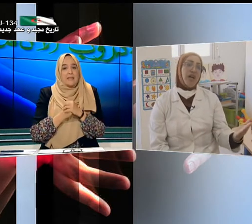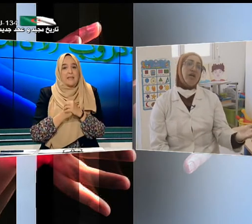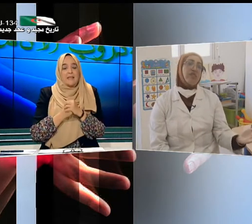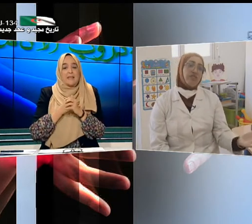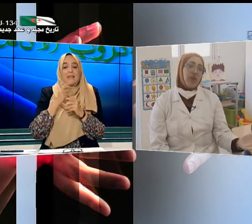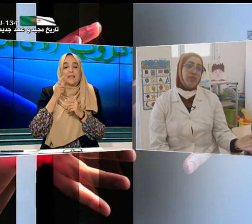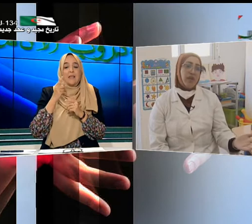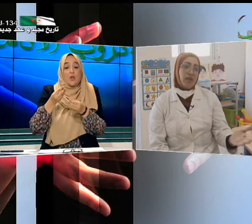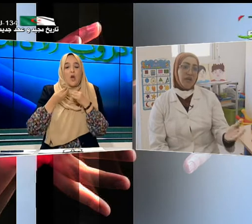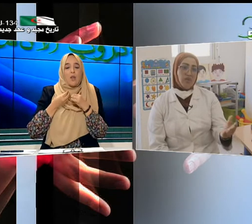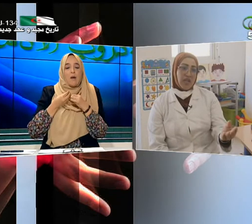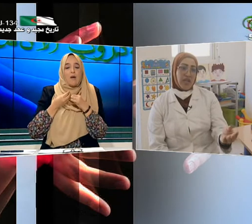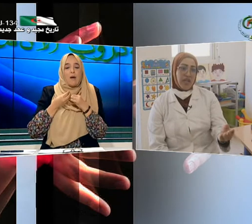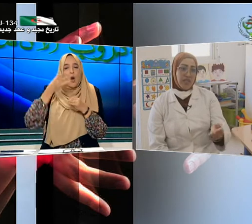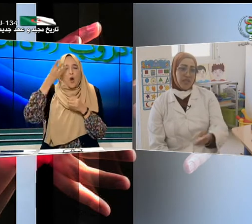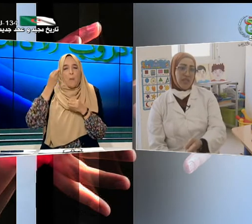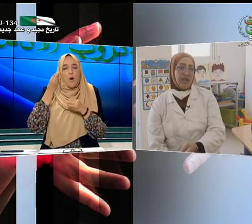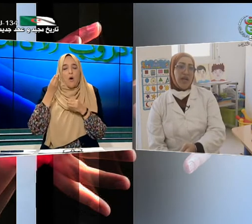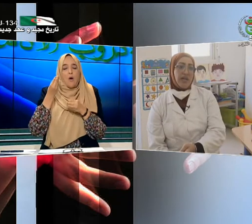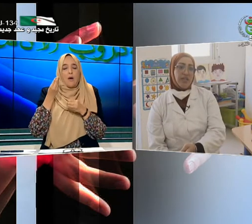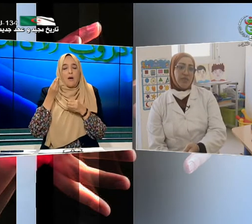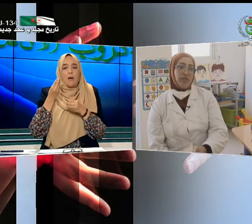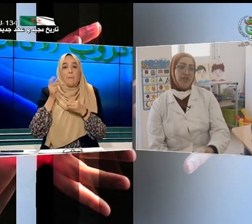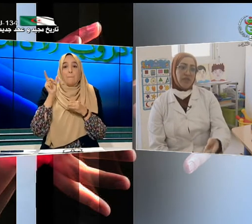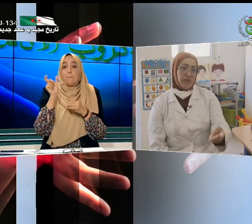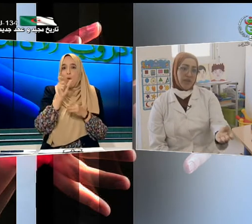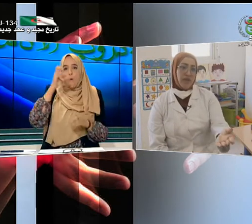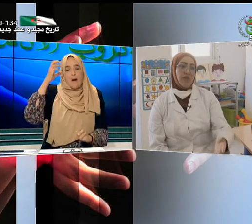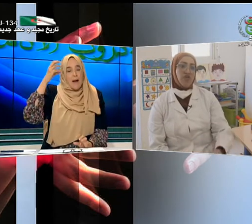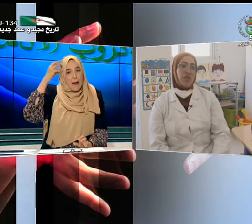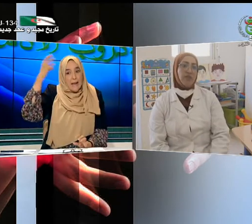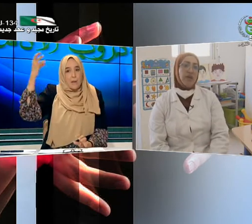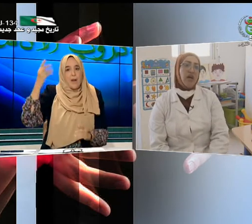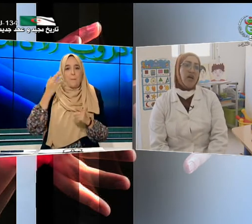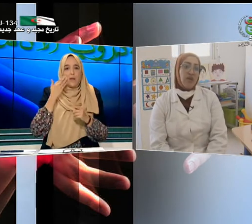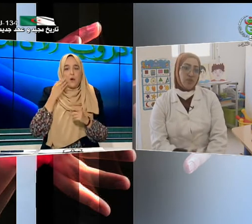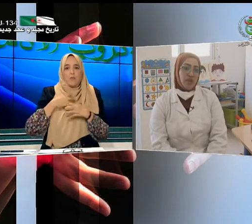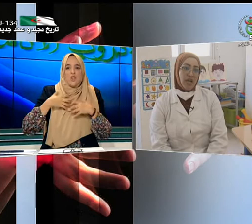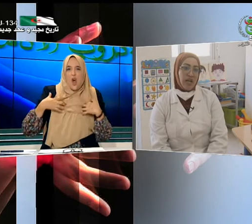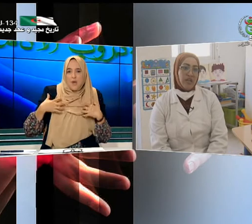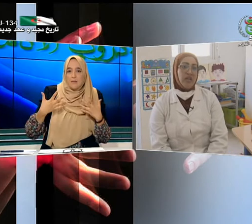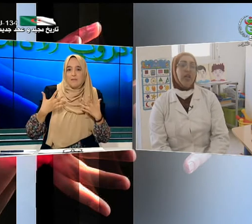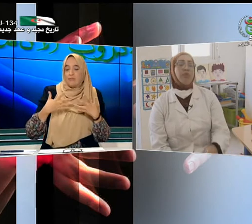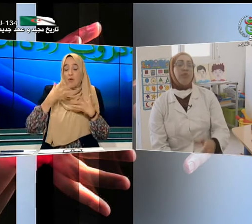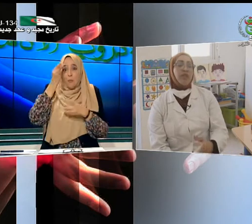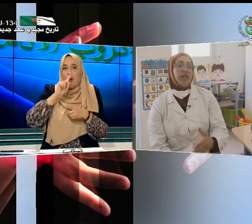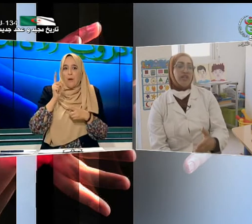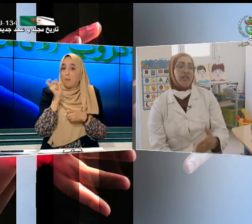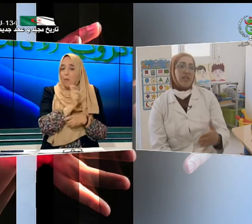في فهم المصطلحات الأكاديمية في البرامج العلمية المتلقات مما يؤدي إلى